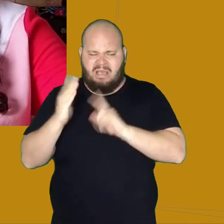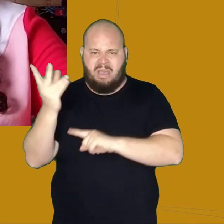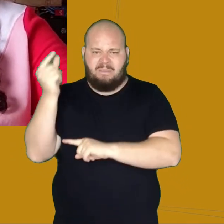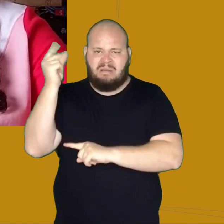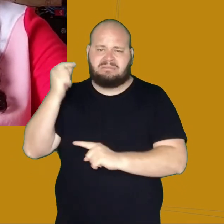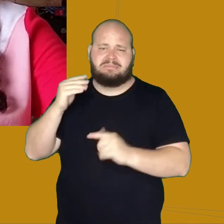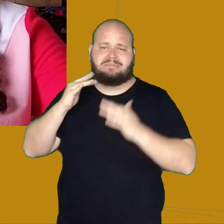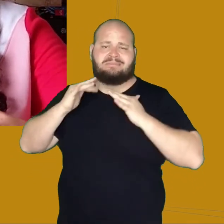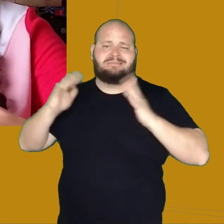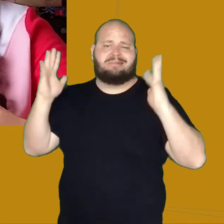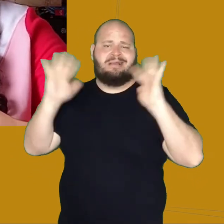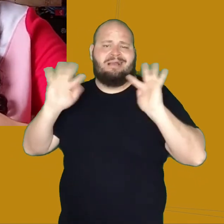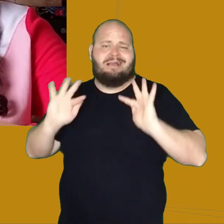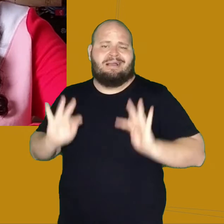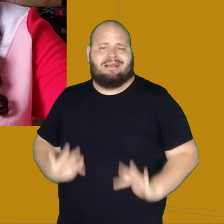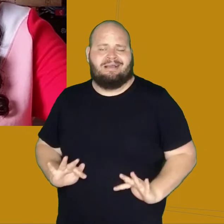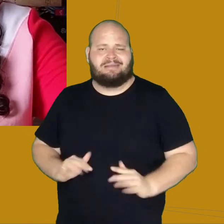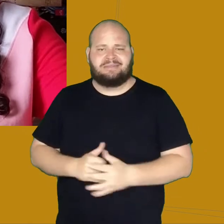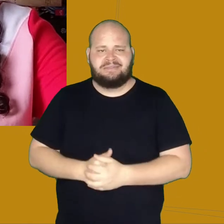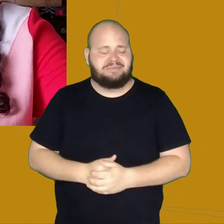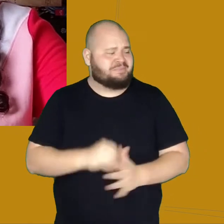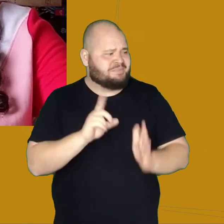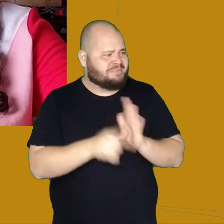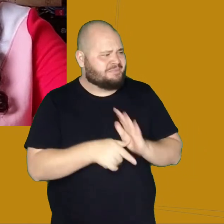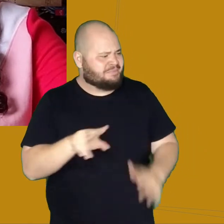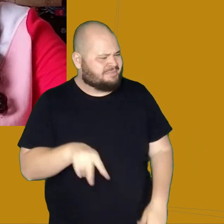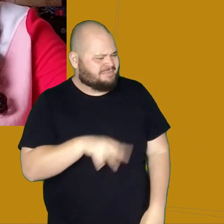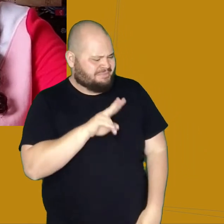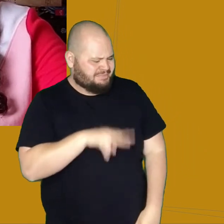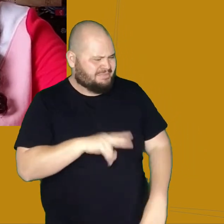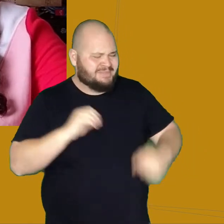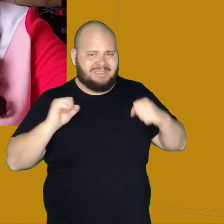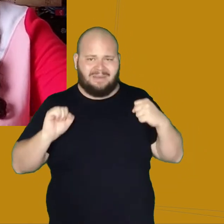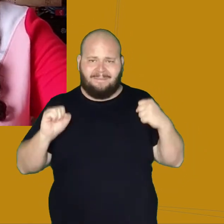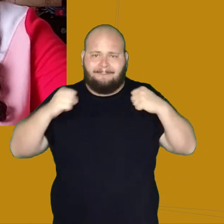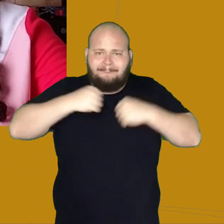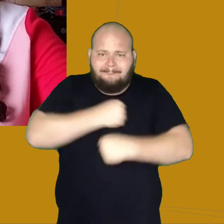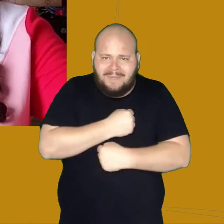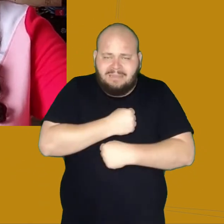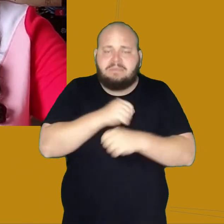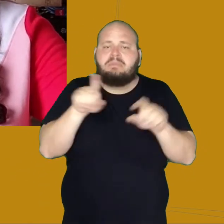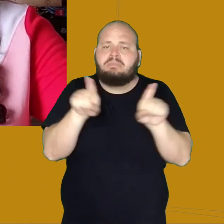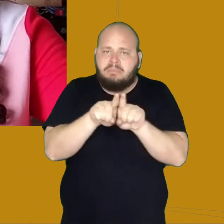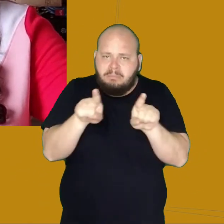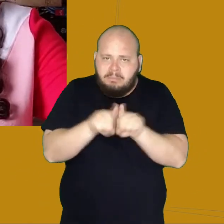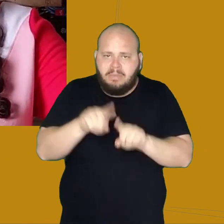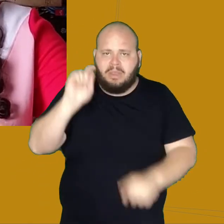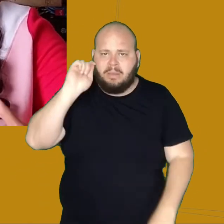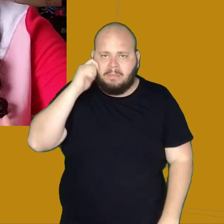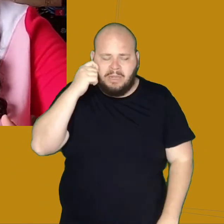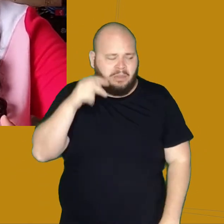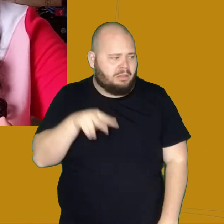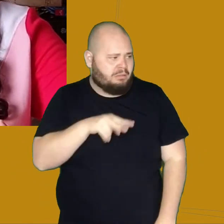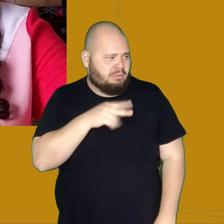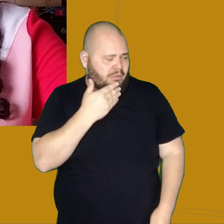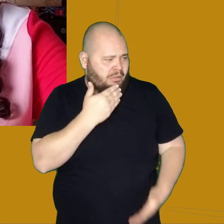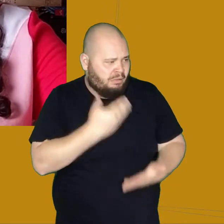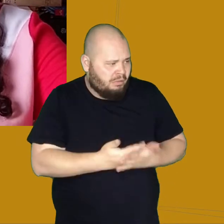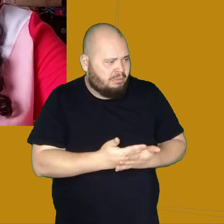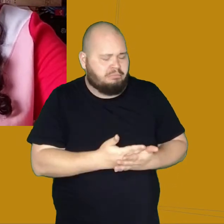ficou ainda mais consternado quando viu o Desembargador colocar uma casaca, também na cor preta. Assim, o Alcibiades perguntou